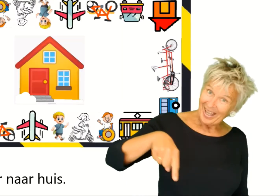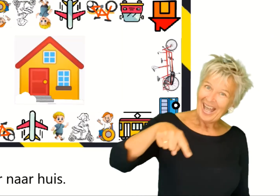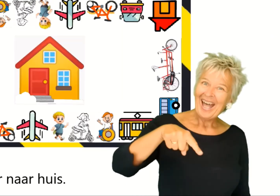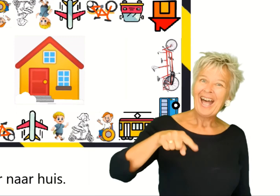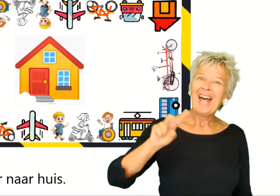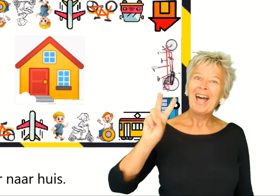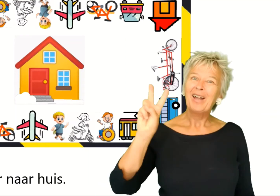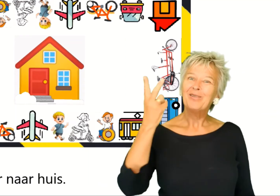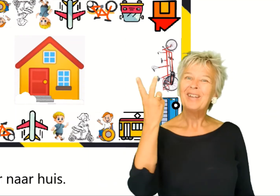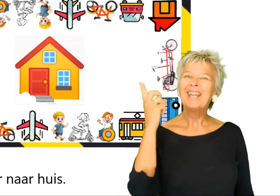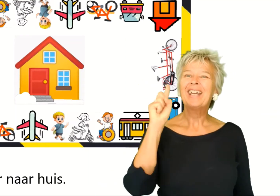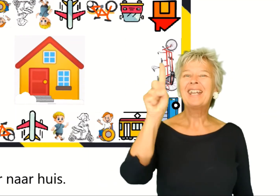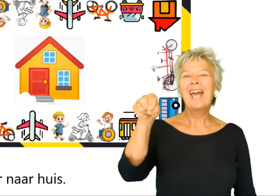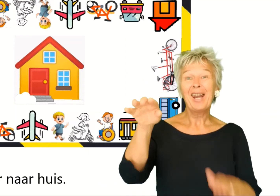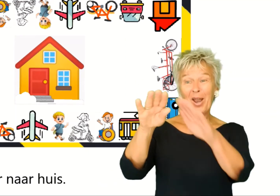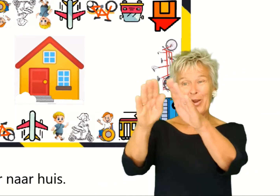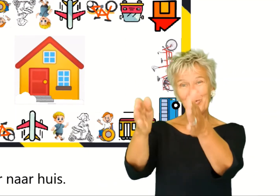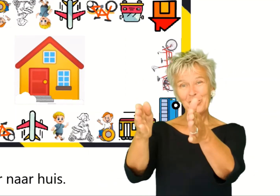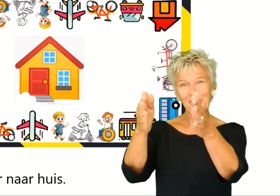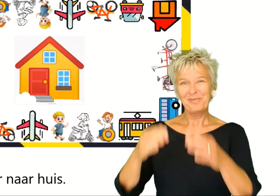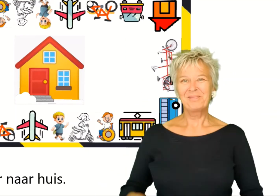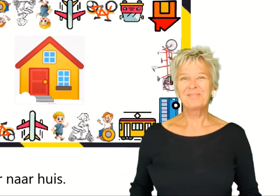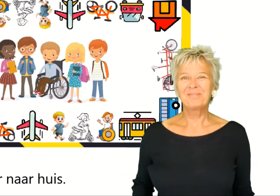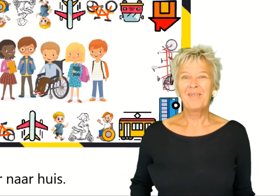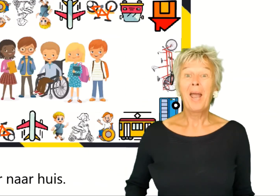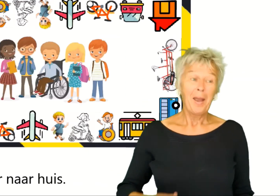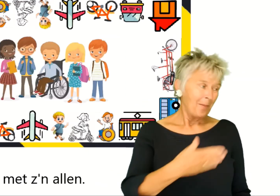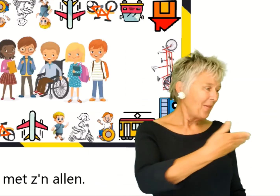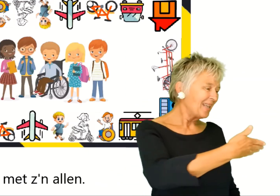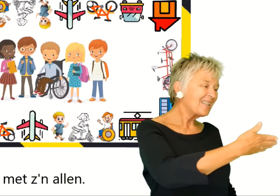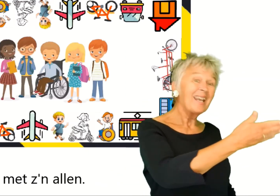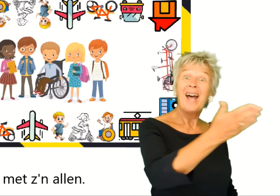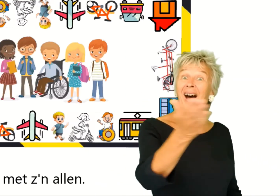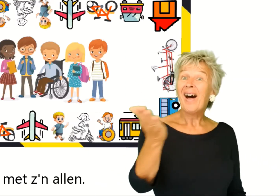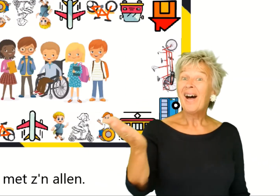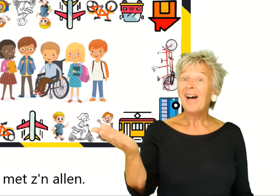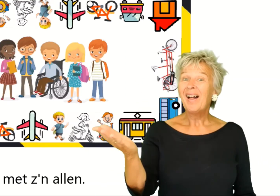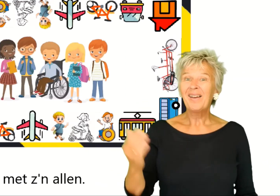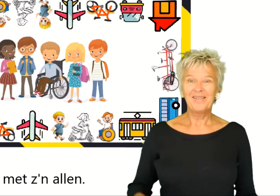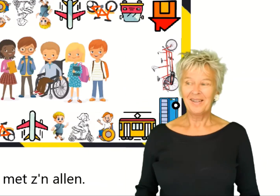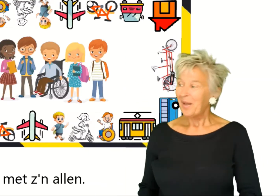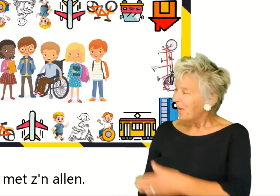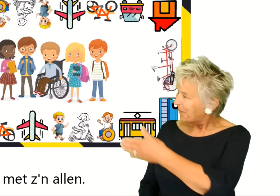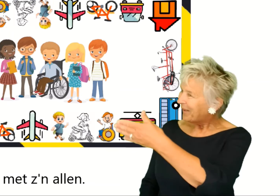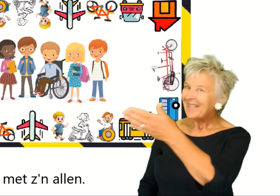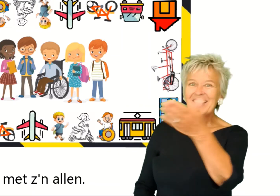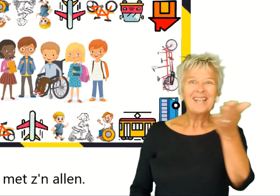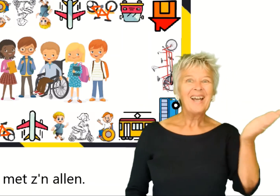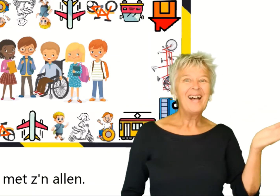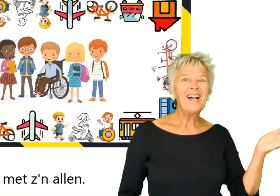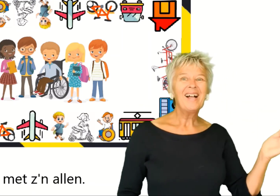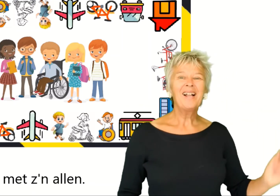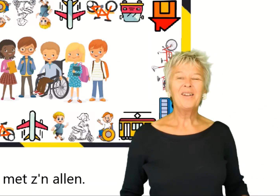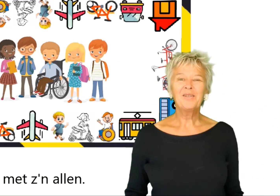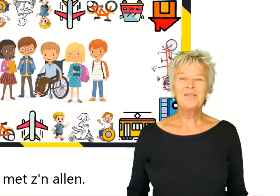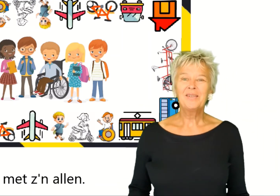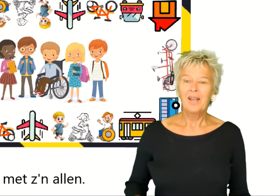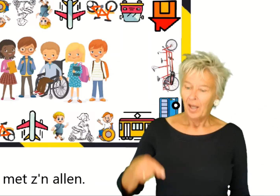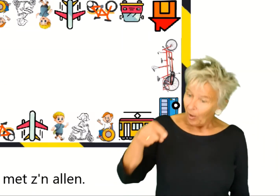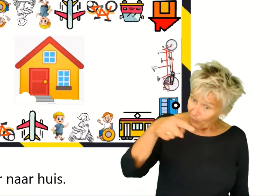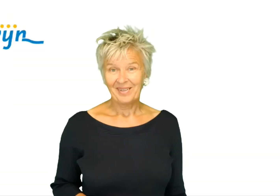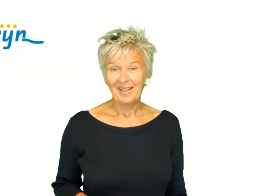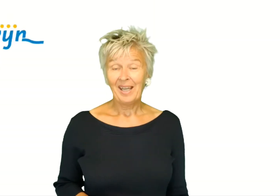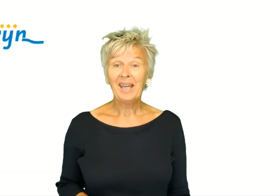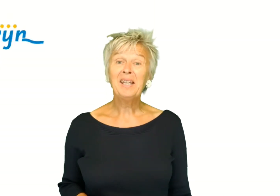We gaan weer naar huis. Met z'n allen. Z'n allen.